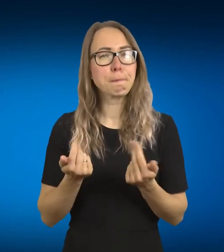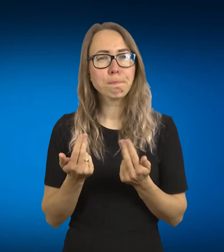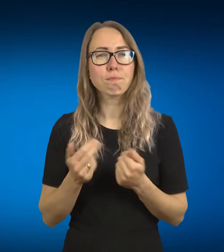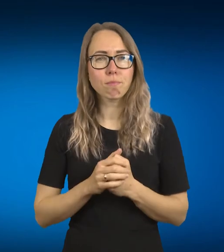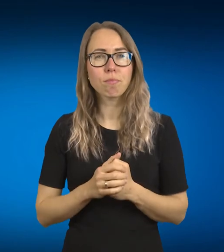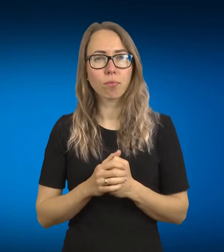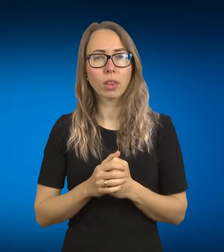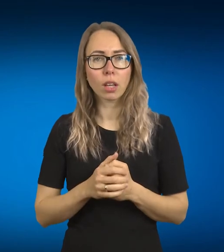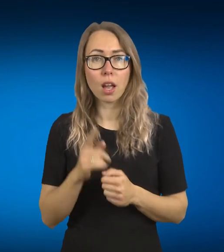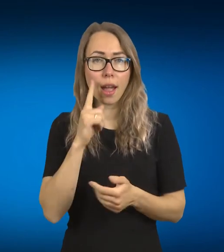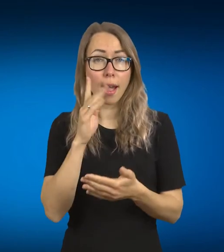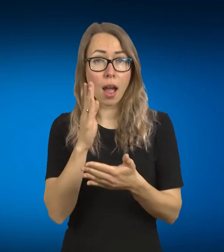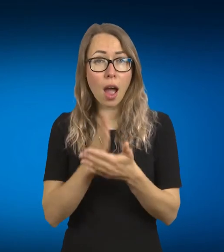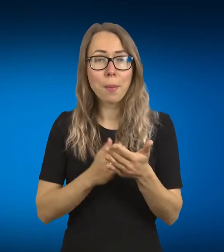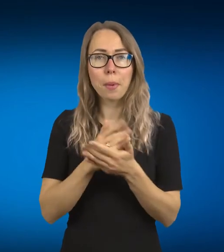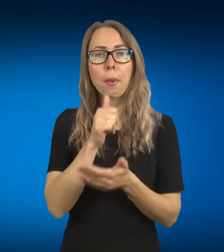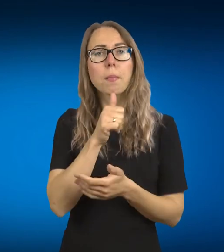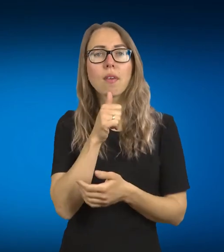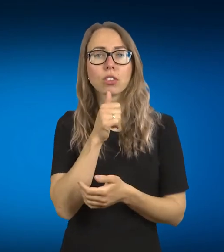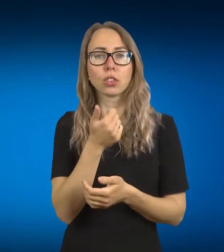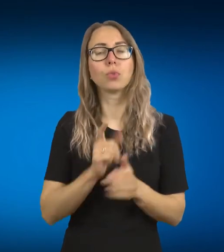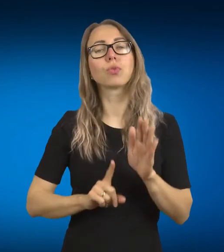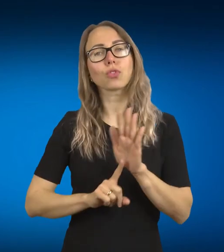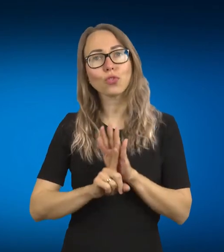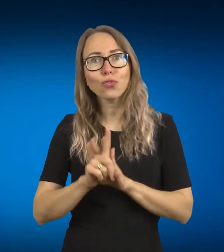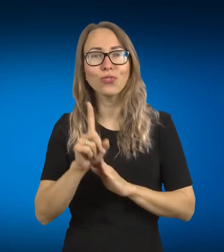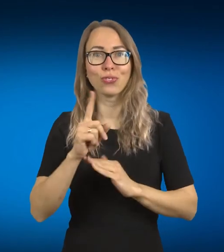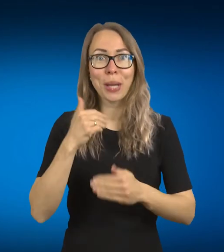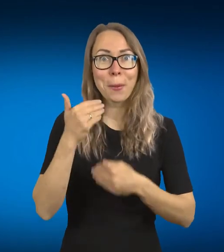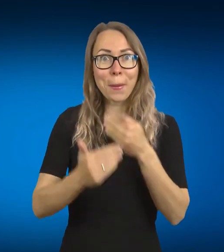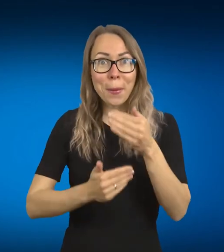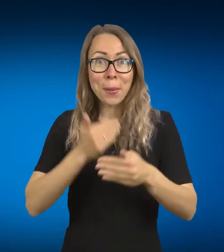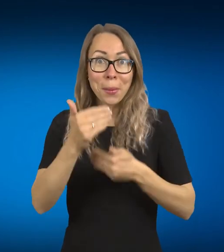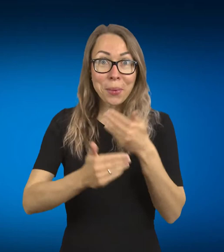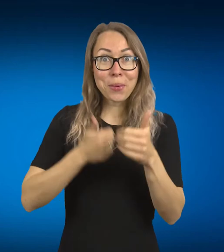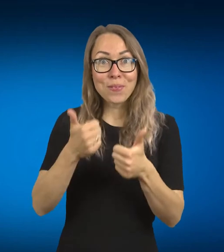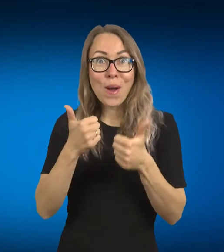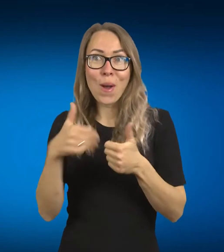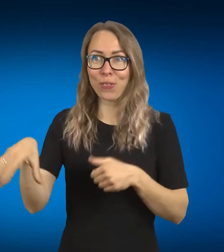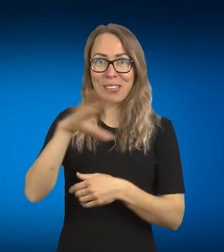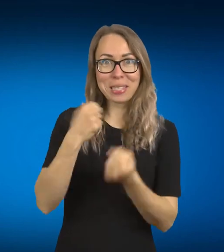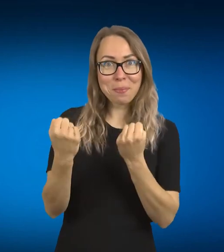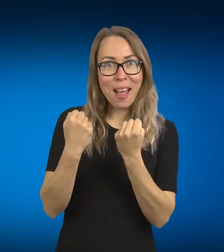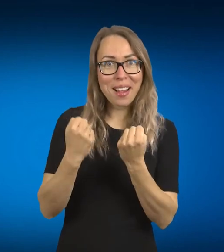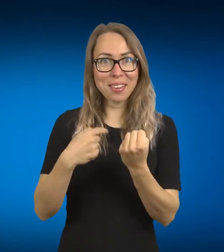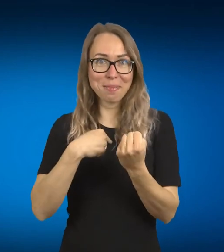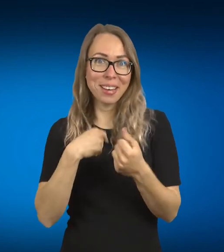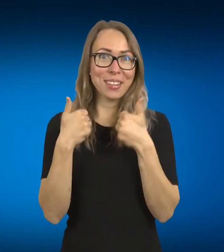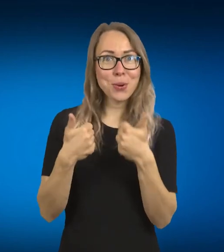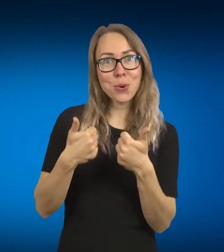pradėti kažką už kabinį ir taip atrodo, kad dabar jau viskas, va, čia visi palaikė, visi jiem patiko, sako, gerai, eik